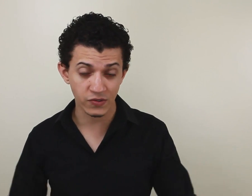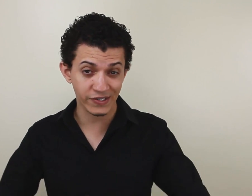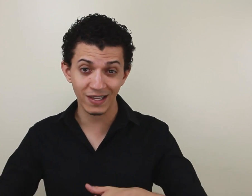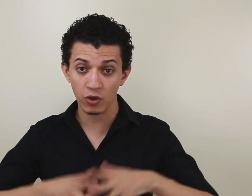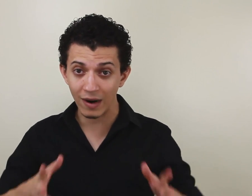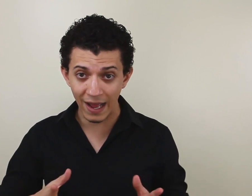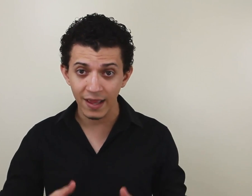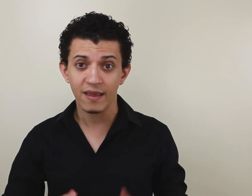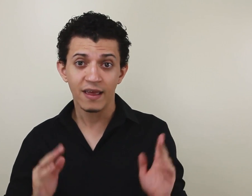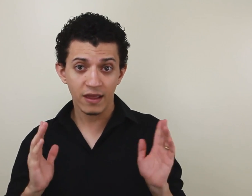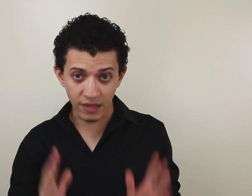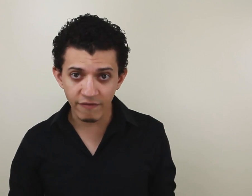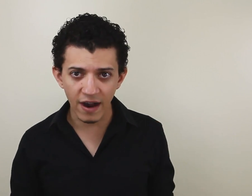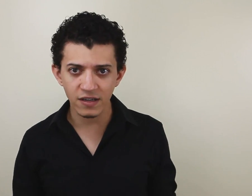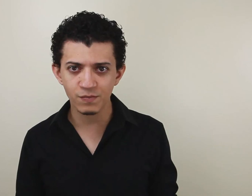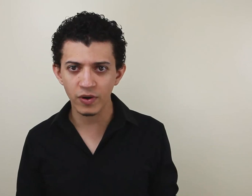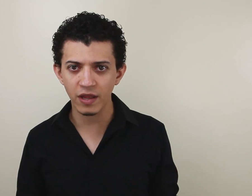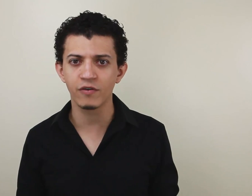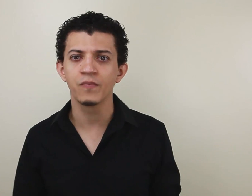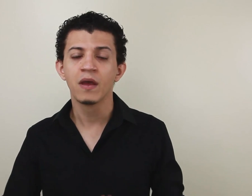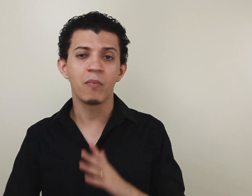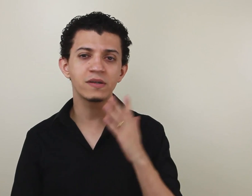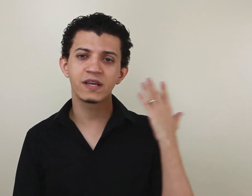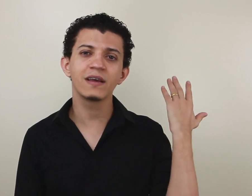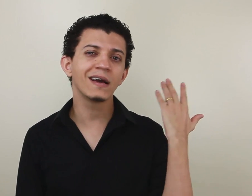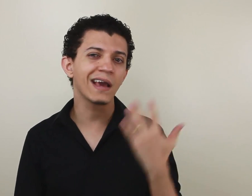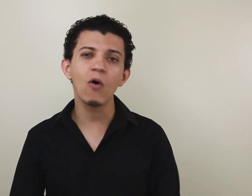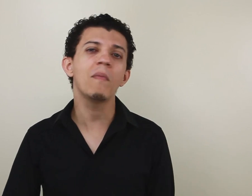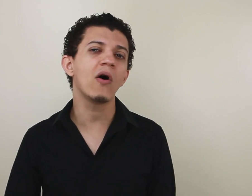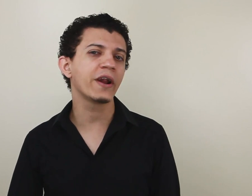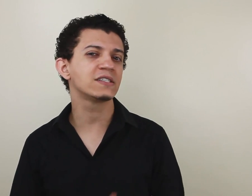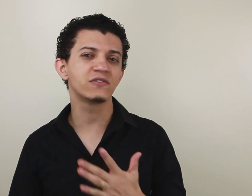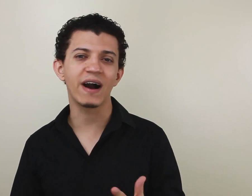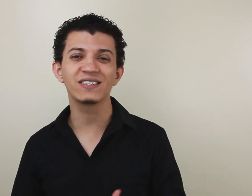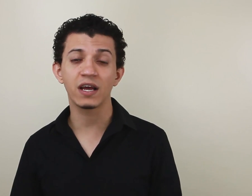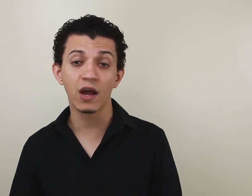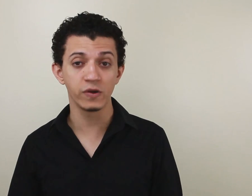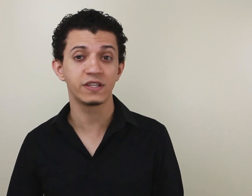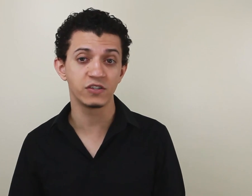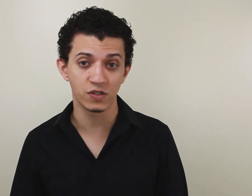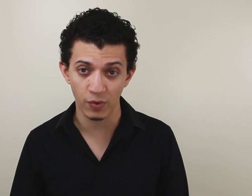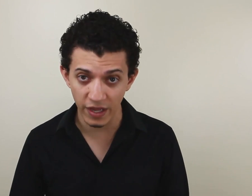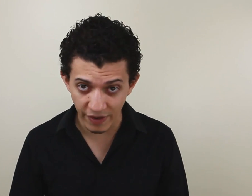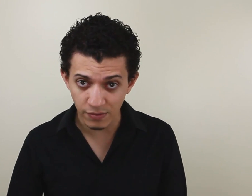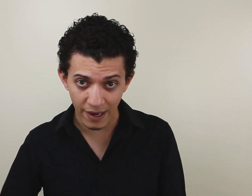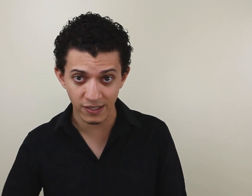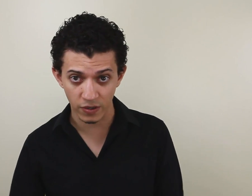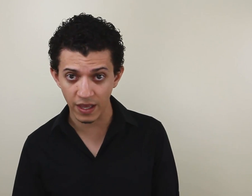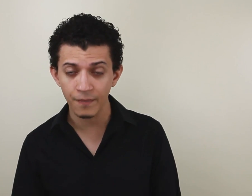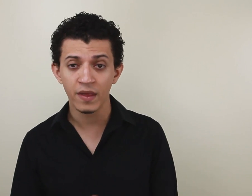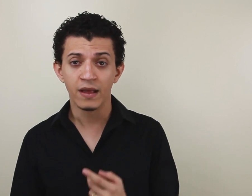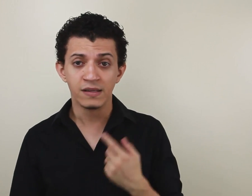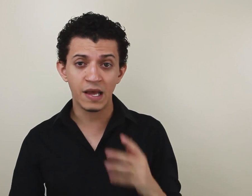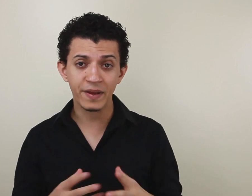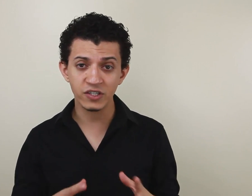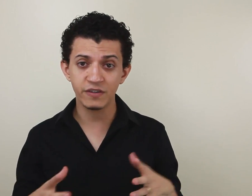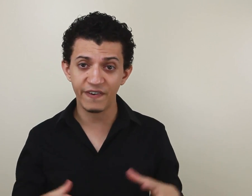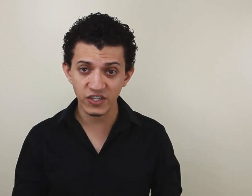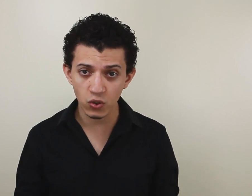Então, se você entrou lá e tem vaga disponível, pode ser que daqui a uma hora essas vagas já não estejam disponíveis mais, ok? Sempre que a gente fecha